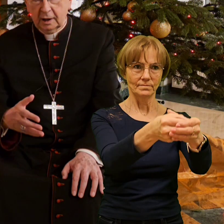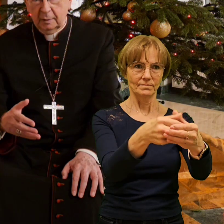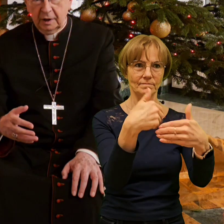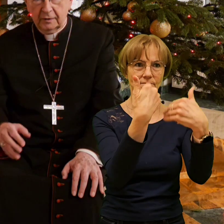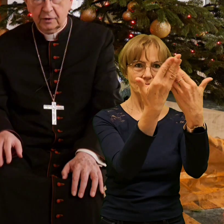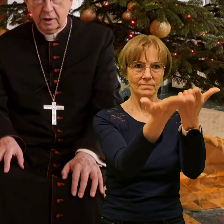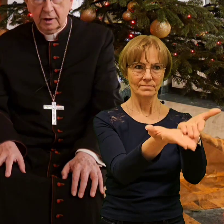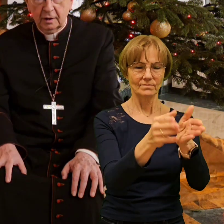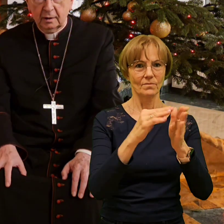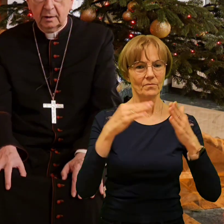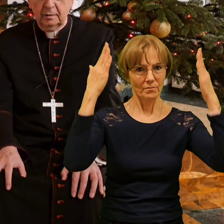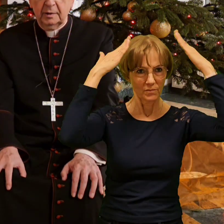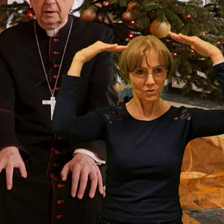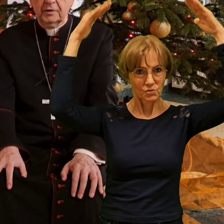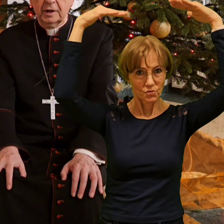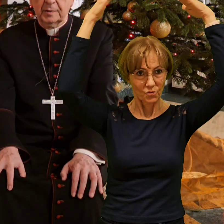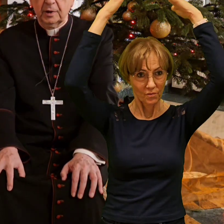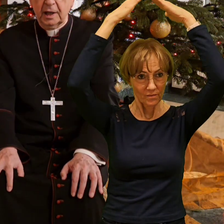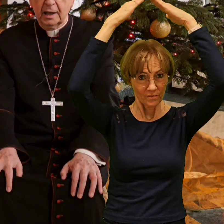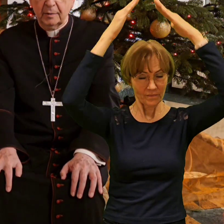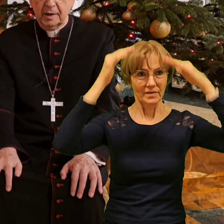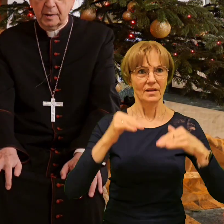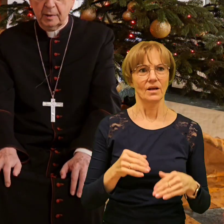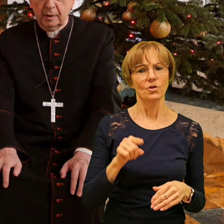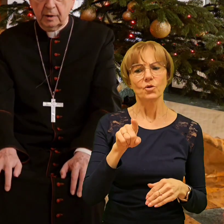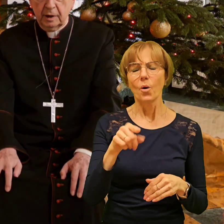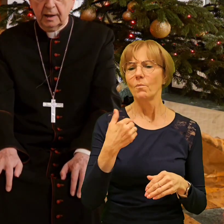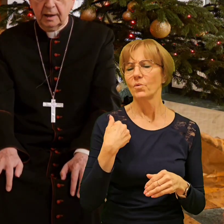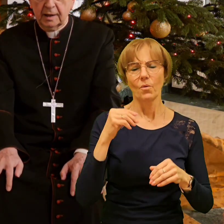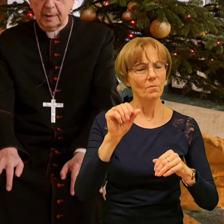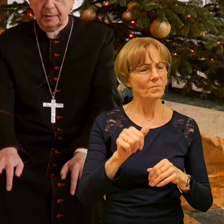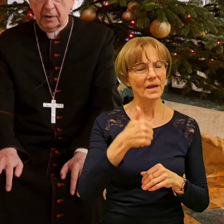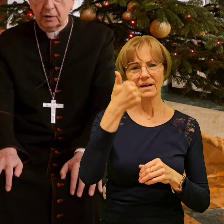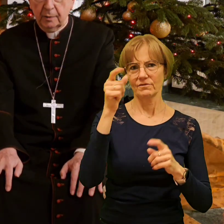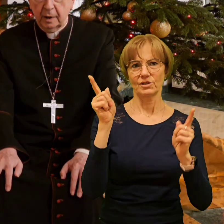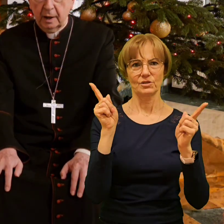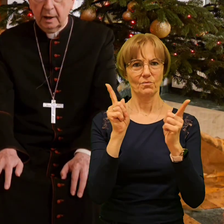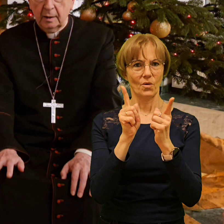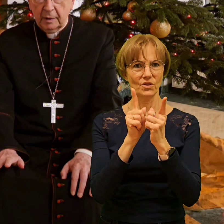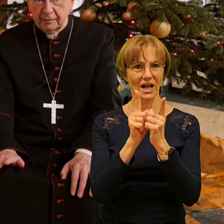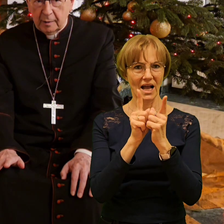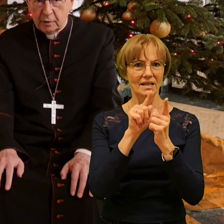pierwsze spotkanie bardzo średnie z papieżem Pawelem VI.